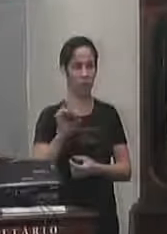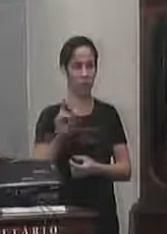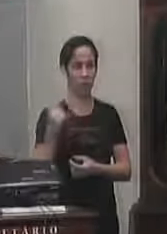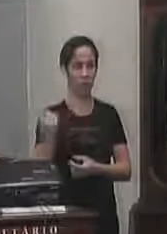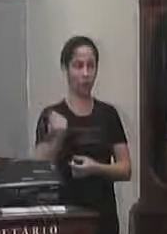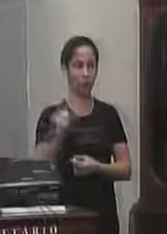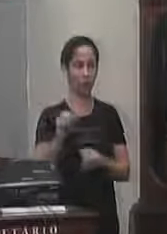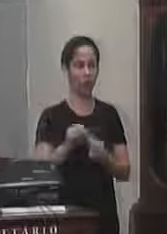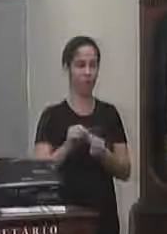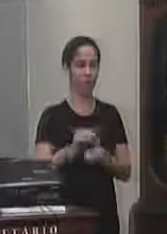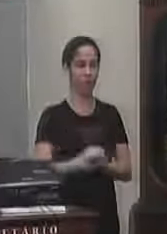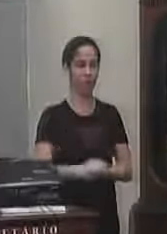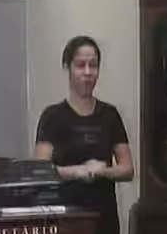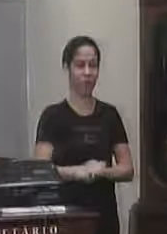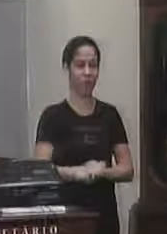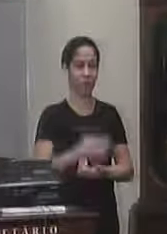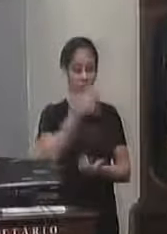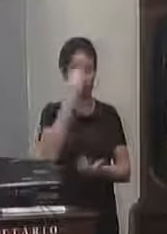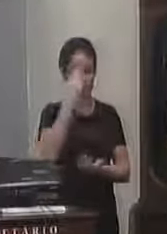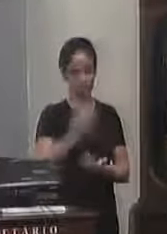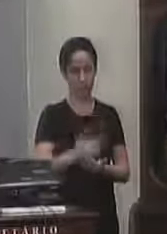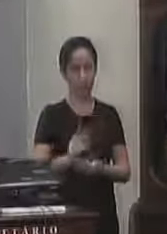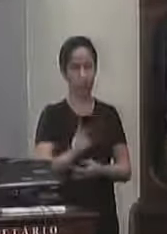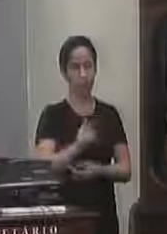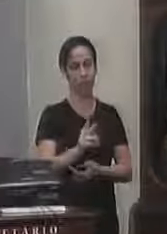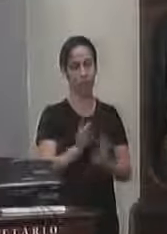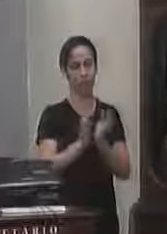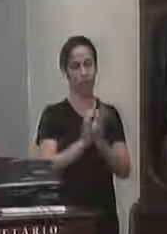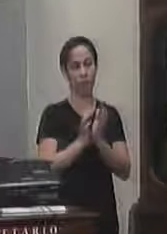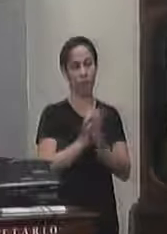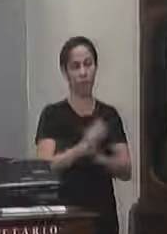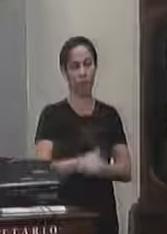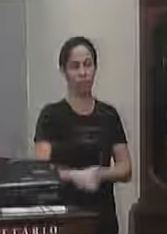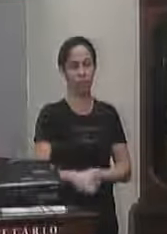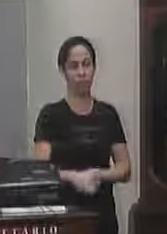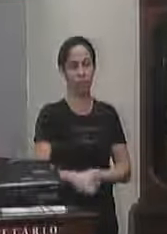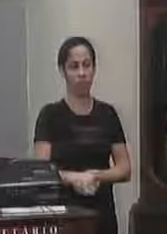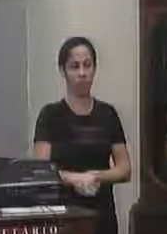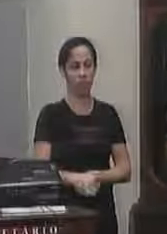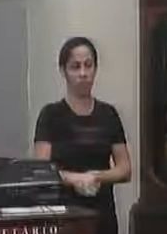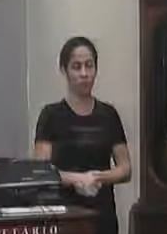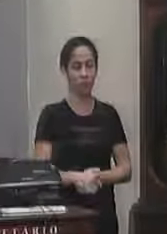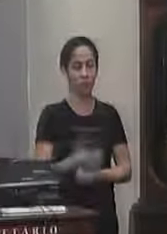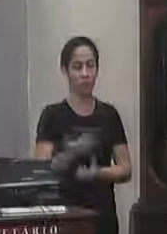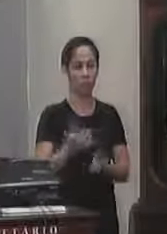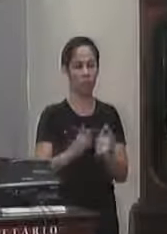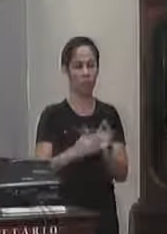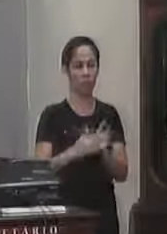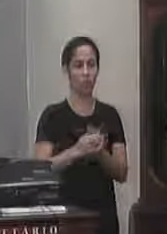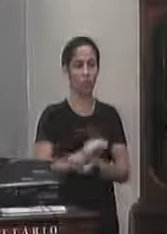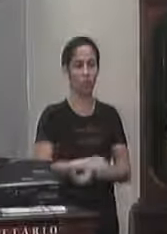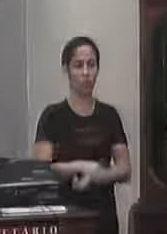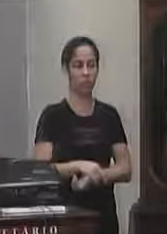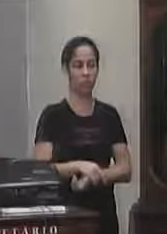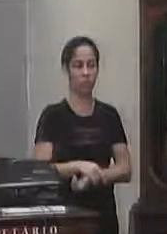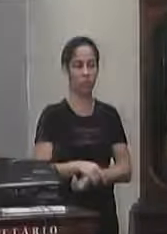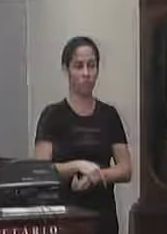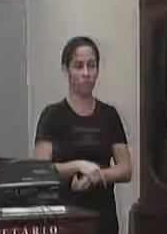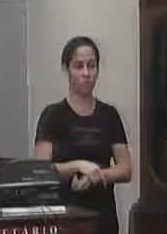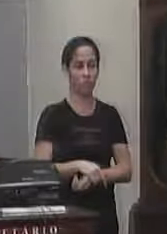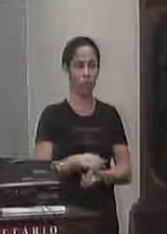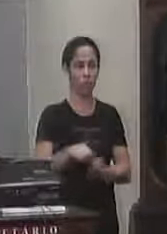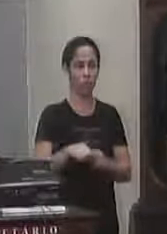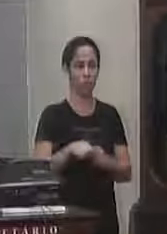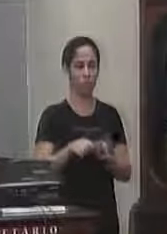faz nada eu acredito sempre em equipes queria também dar os parabéns até